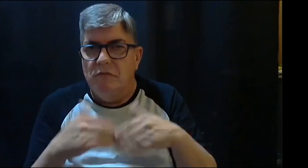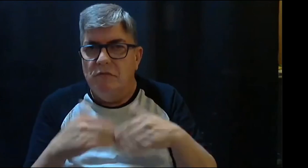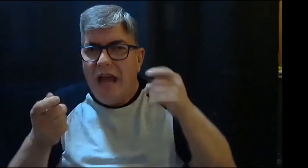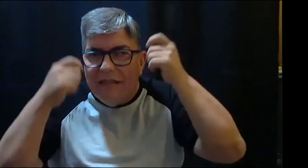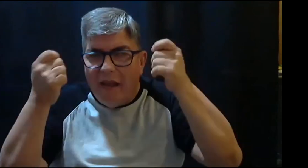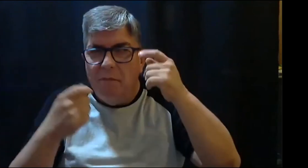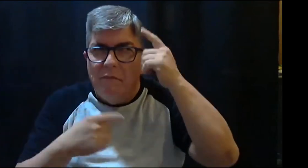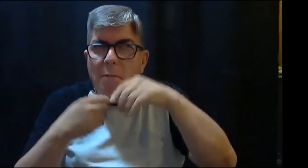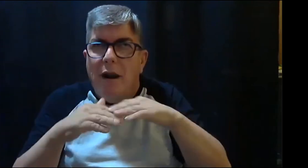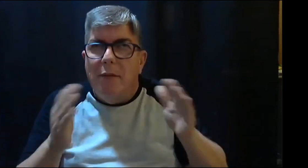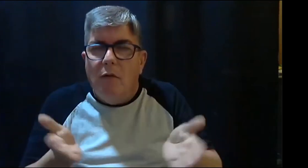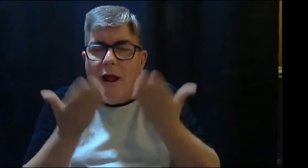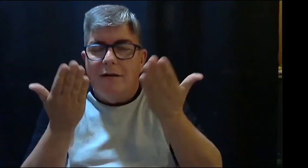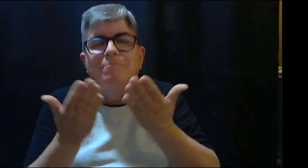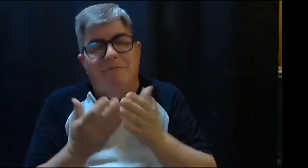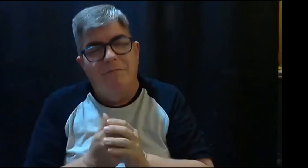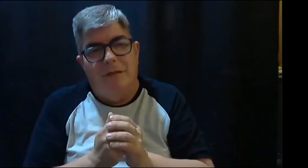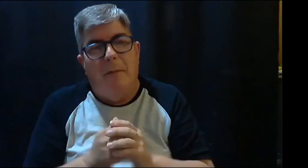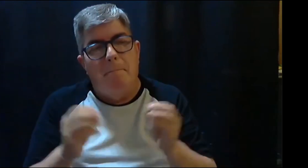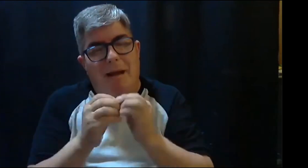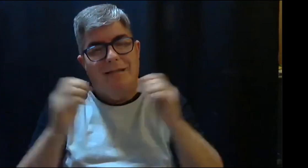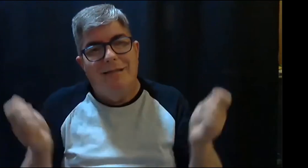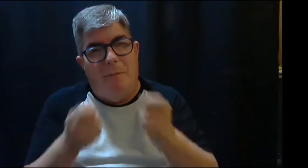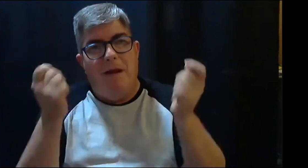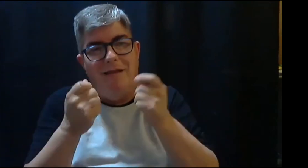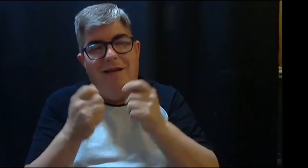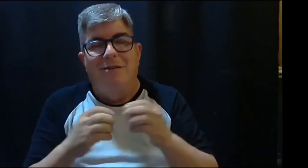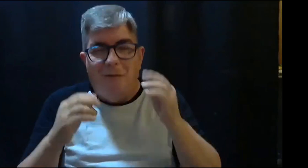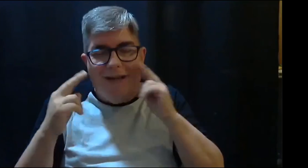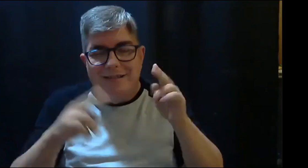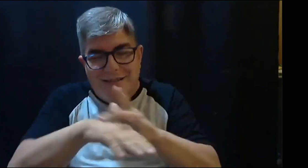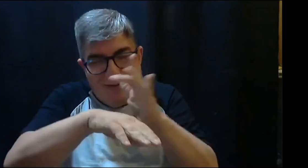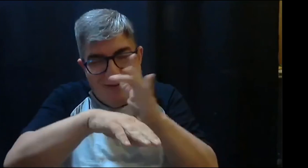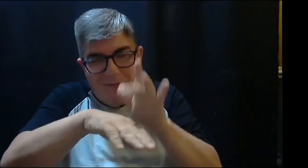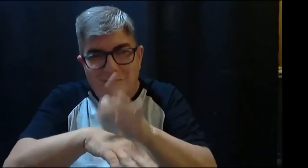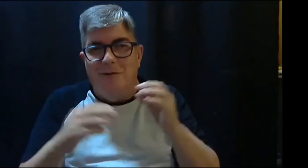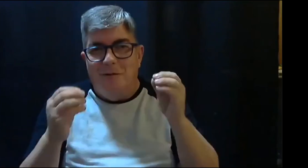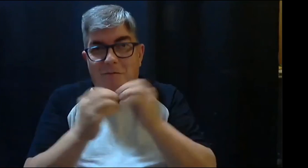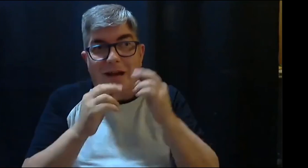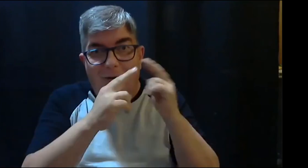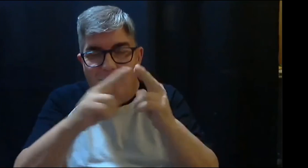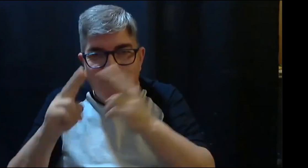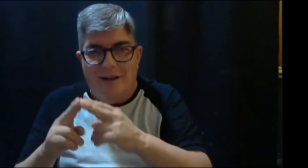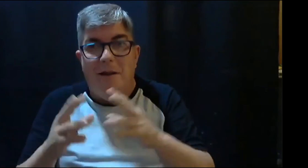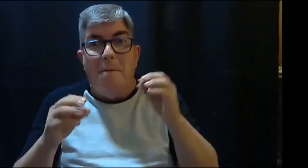pues, es pensar en esas estrategias para mejorar esa situación. Falta más disimilización, estímulo,